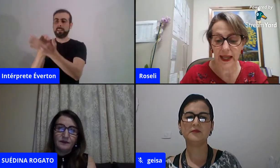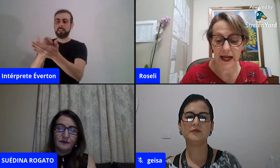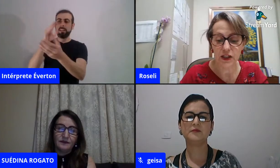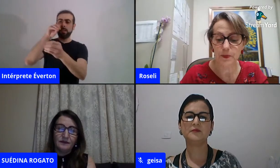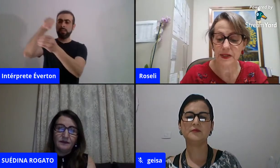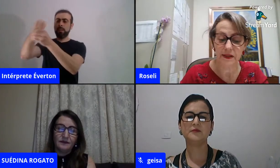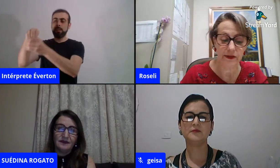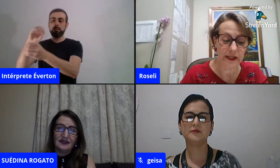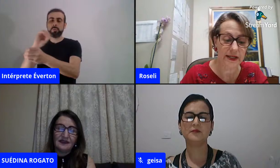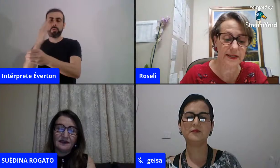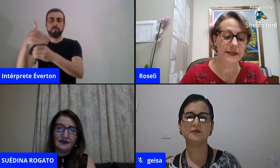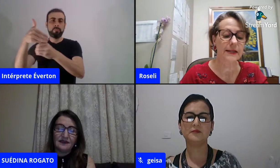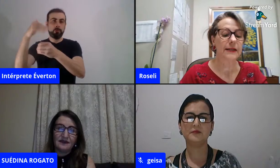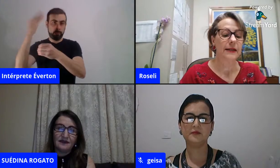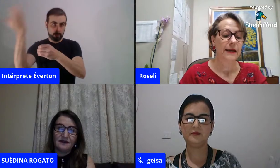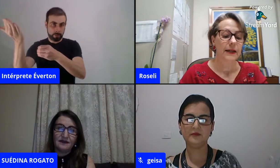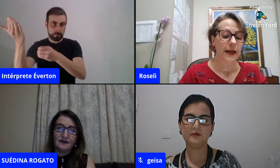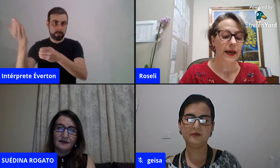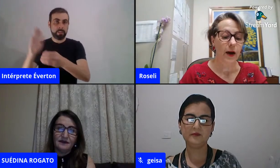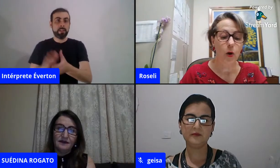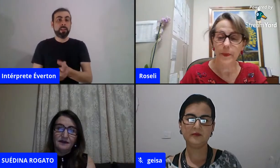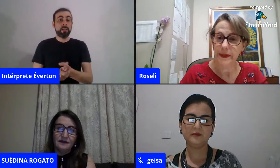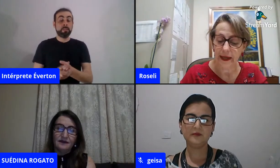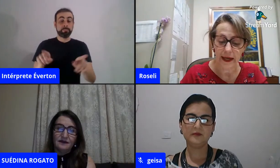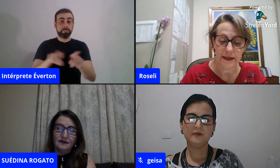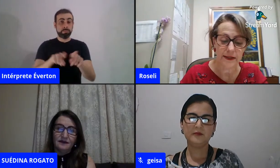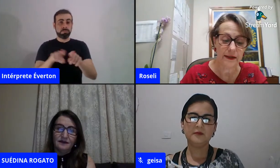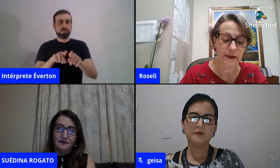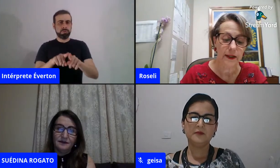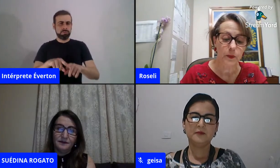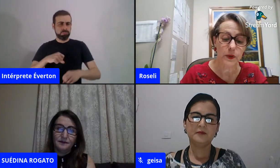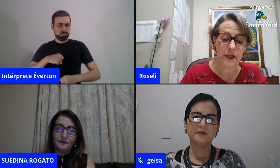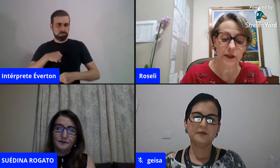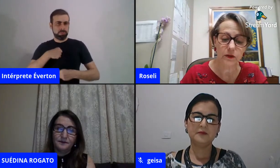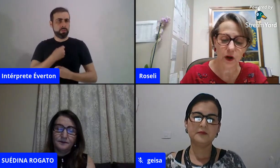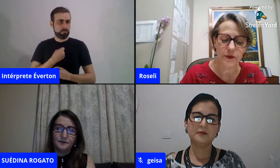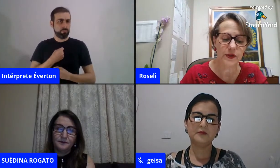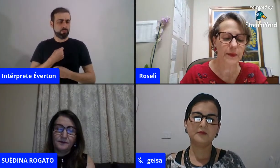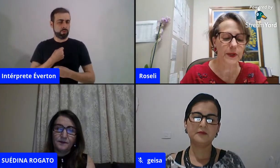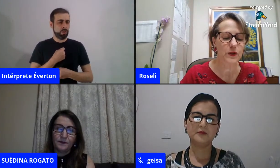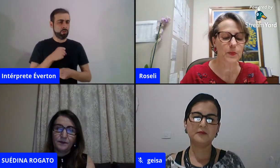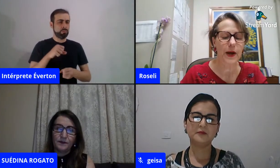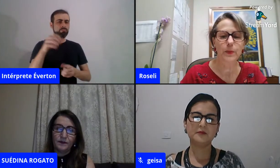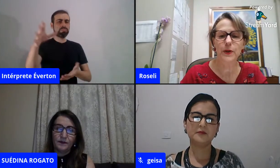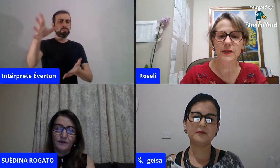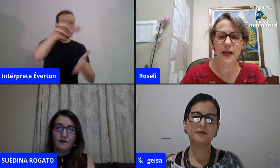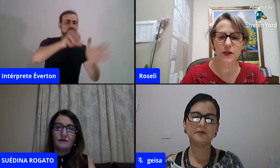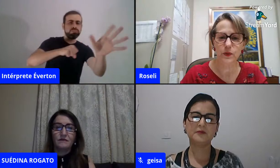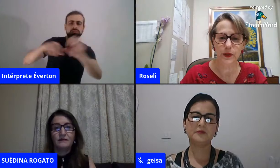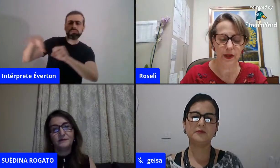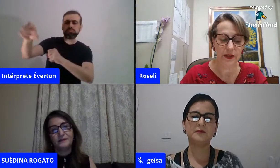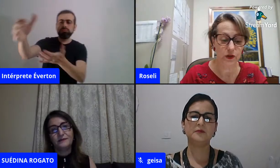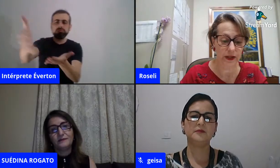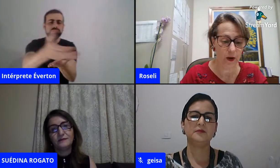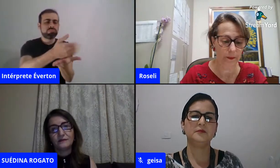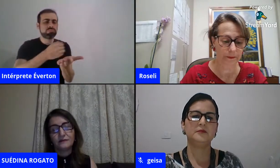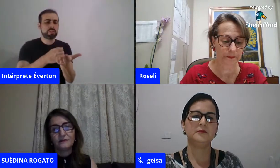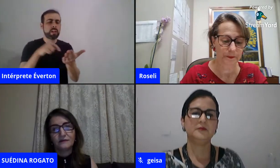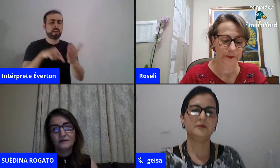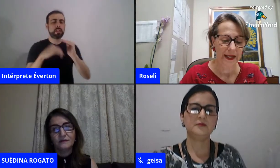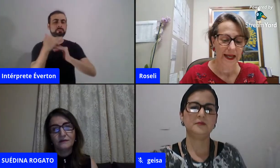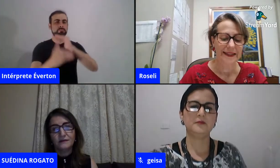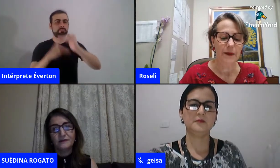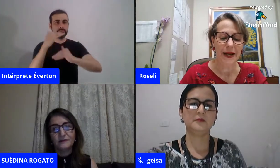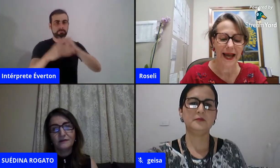criatividade, perseverança, competência, buscando novos caminhos para o processo educacional.